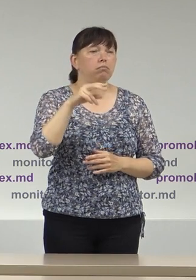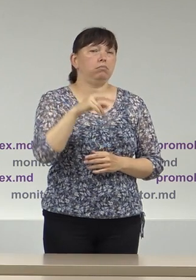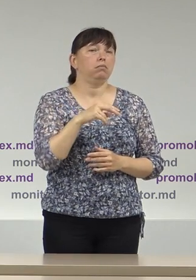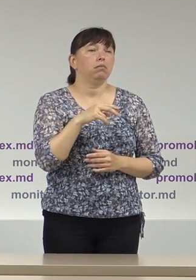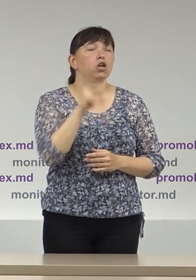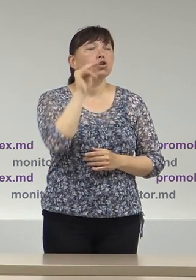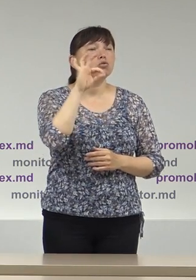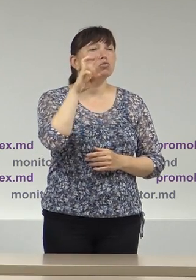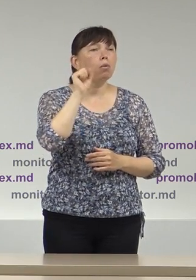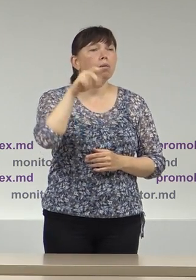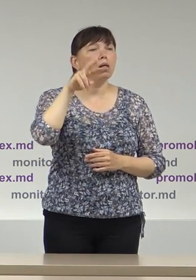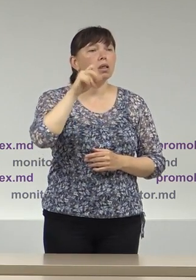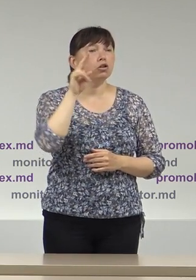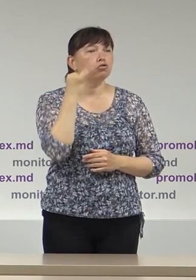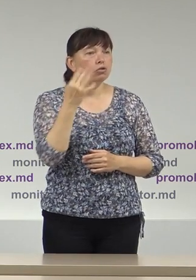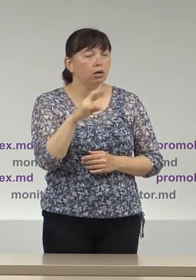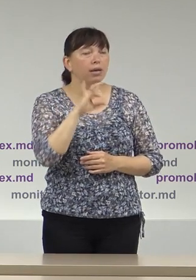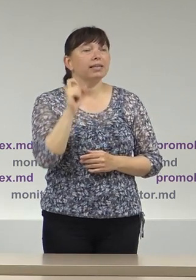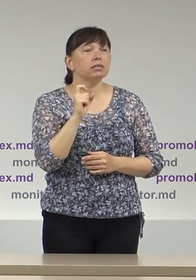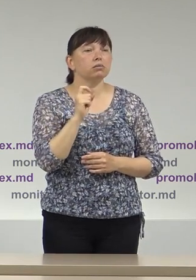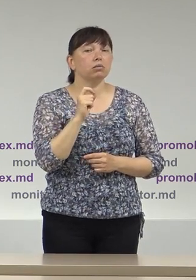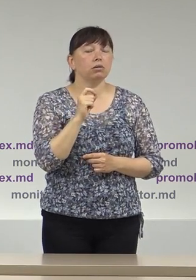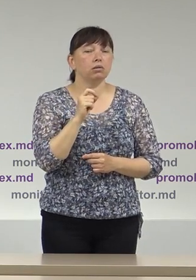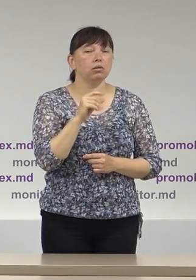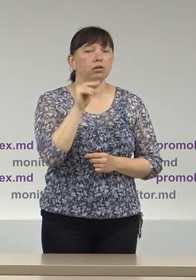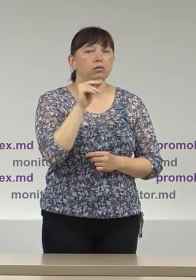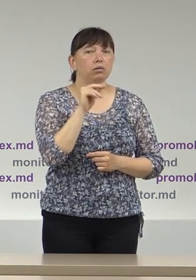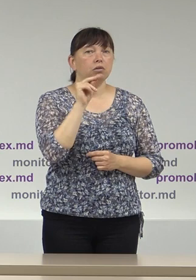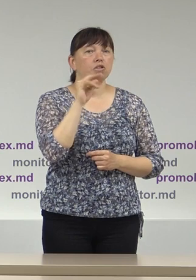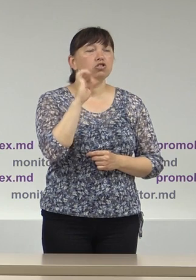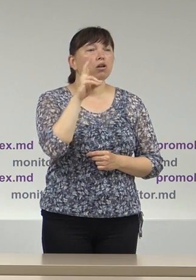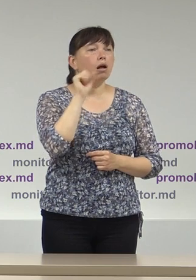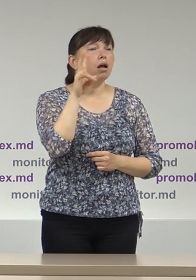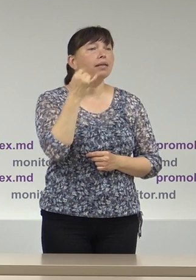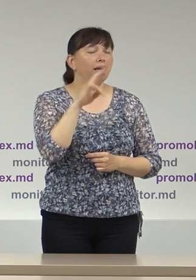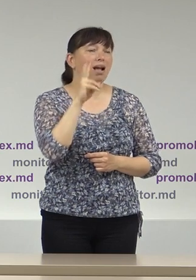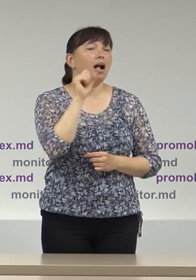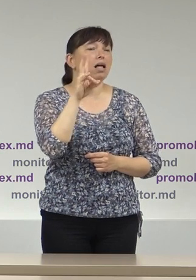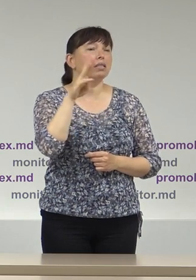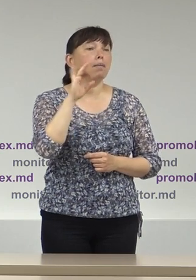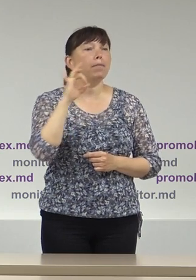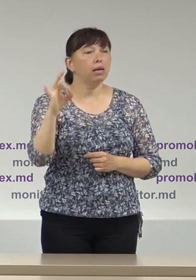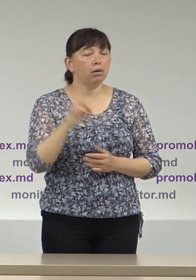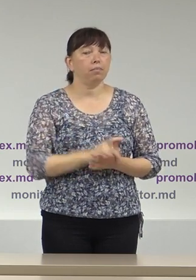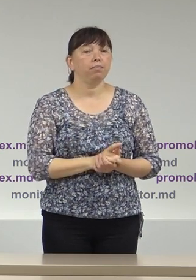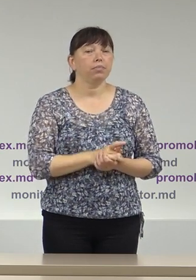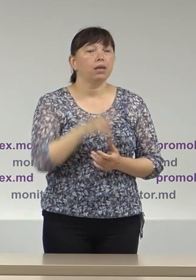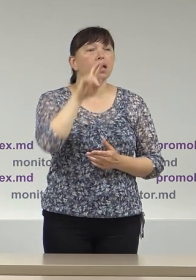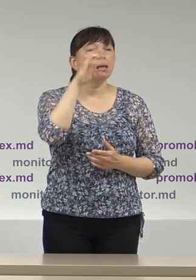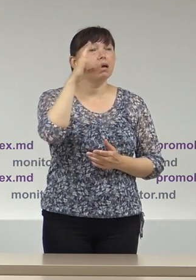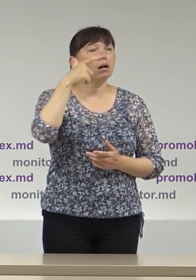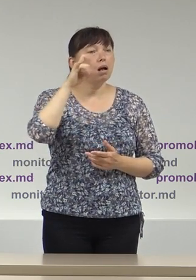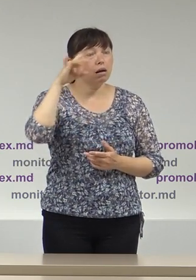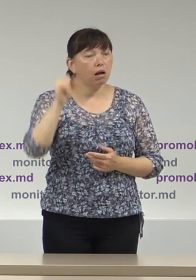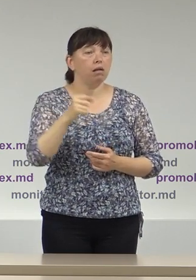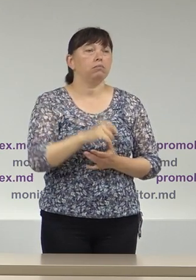Ciubalaccia din și Cania din orașul din Raionul Cantimir Iergaras și